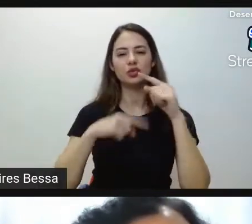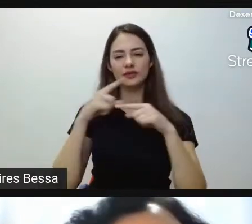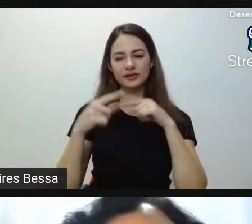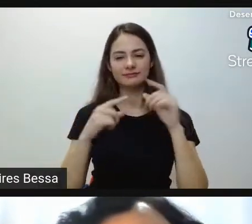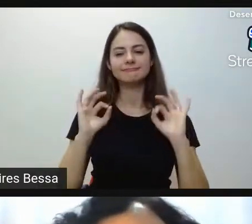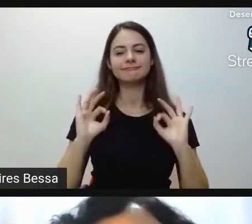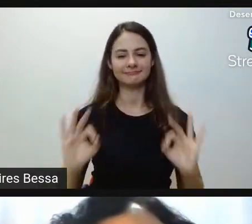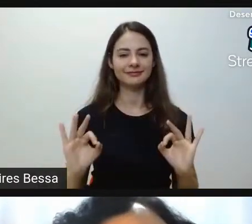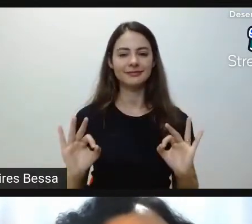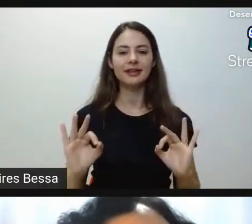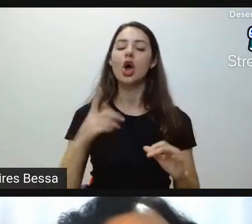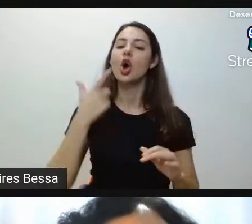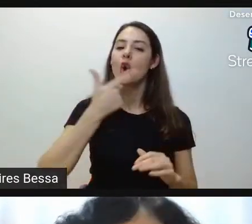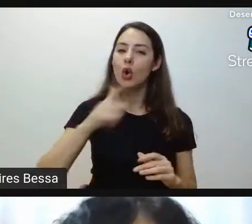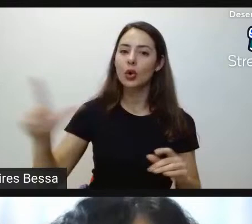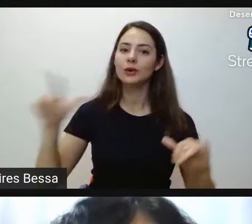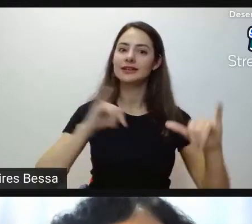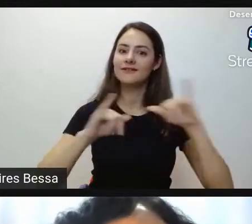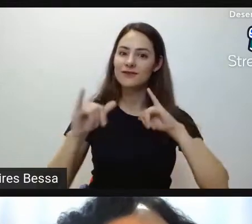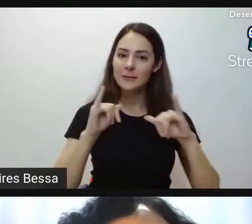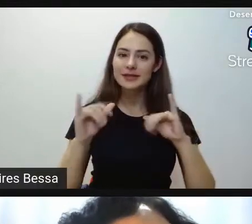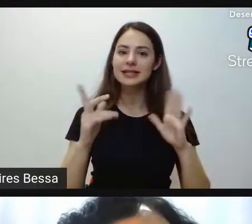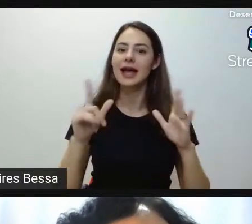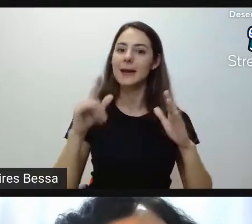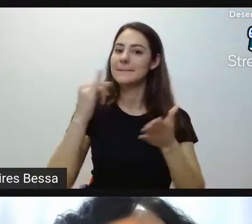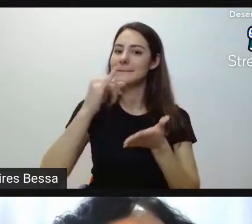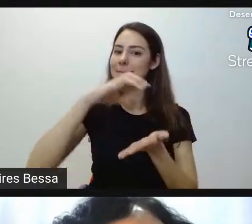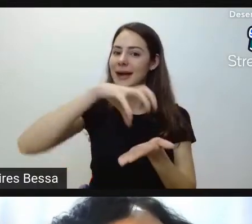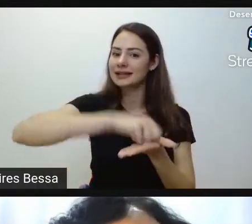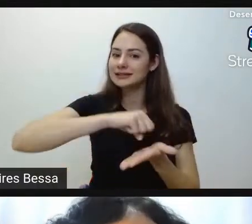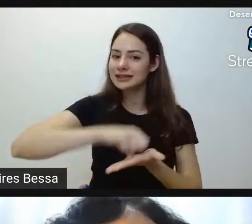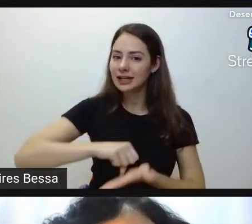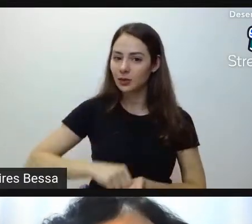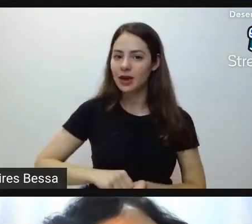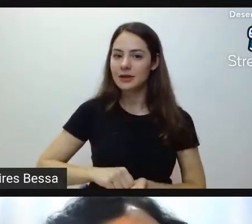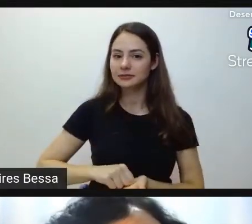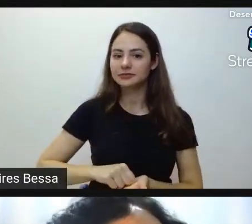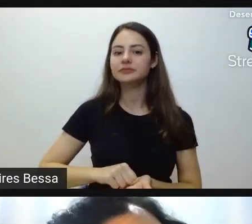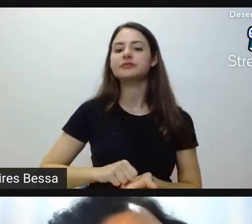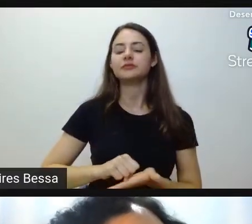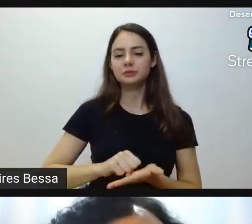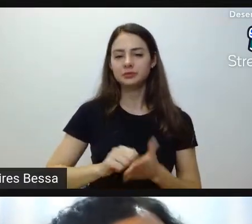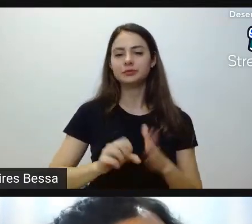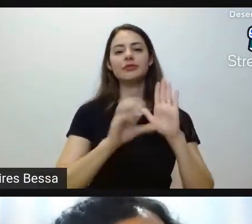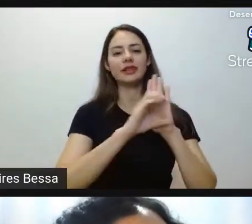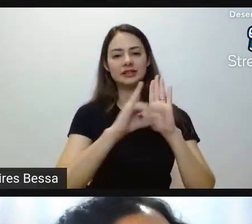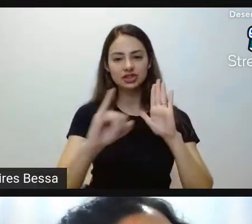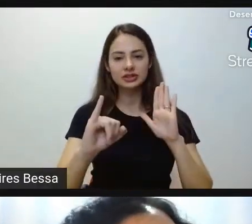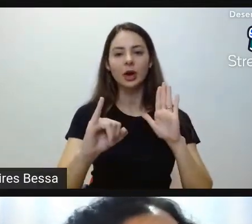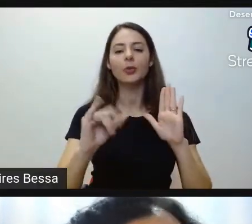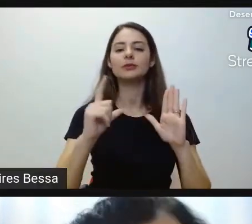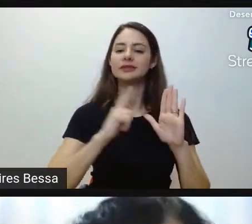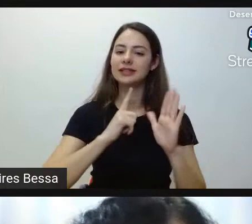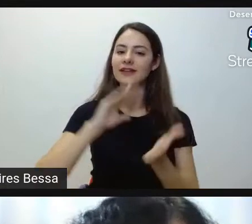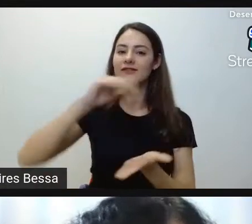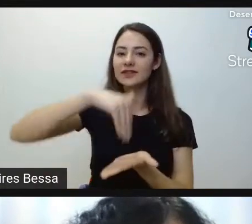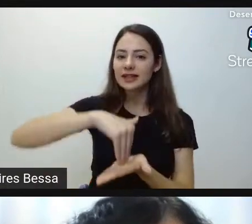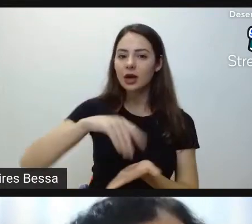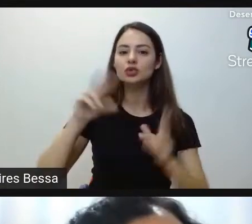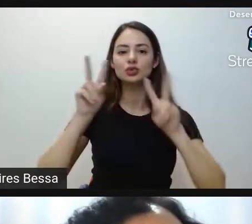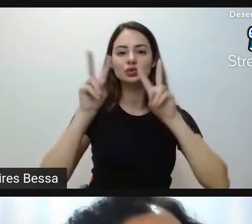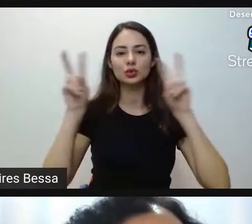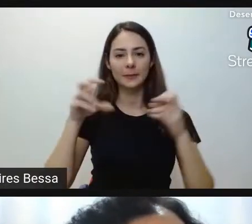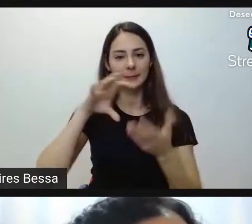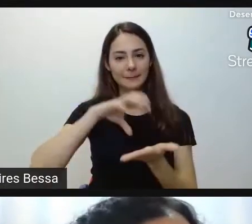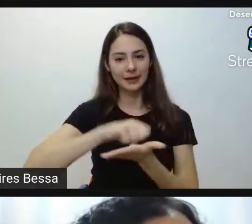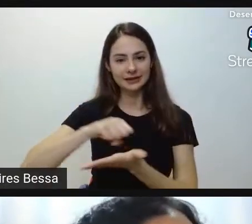beleza? E outra informação é em relação às matrículas, que os nossos editais trazem, por final, informações sobre as matrículas.